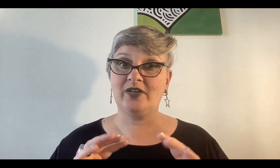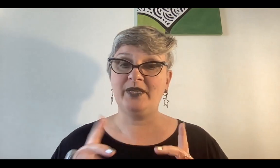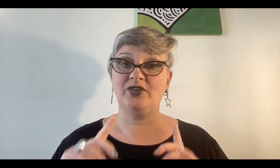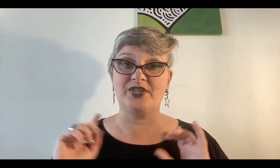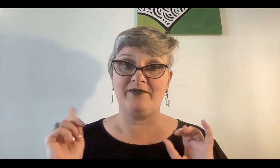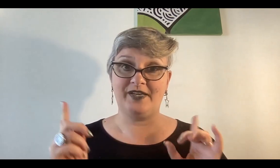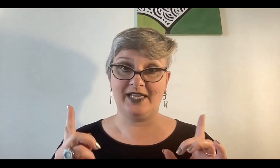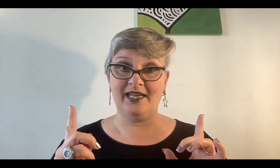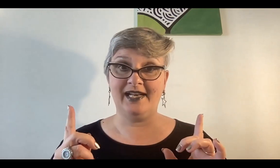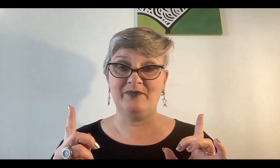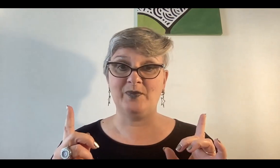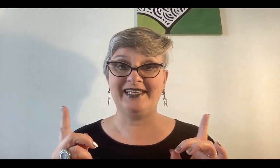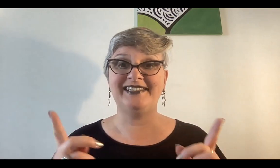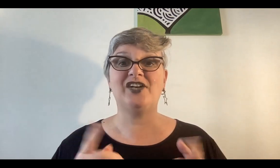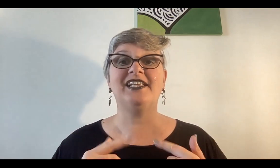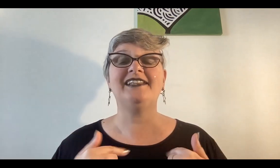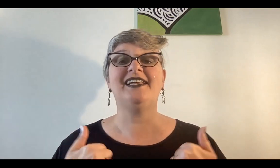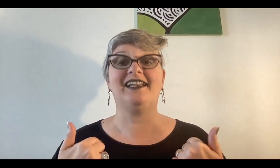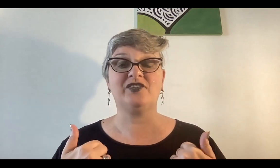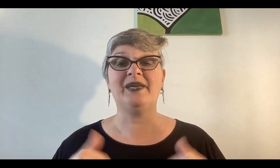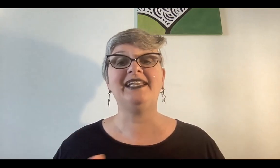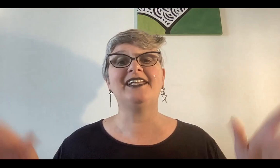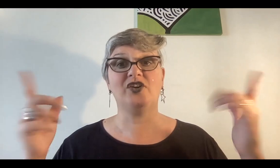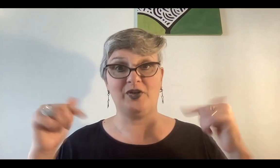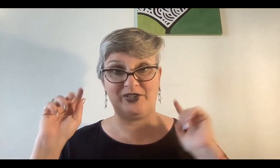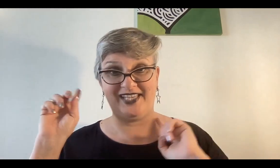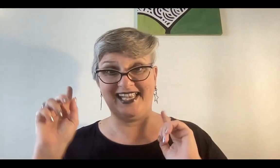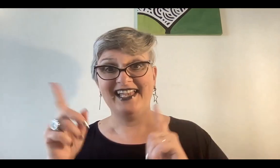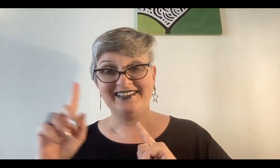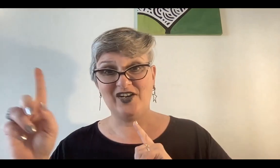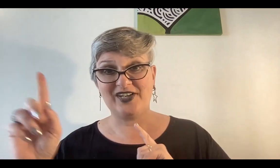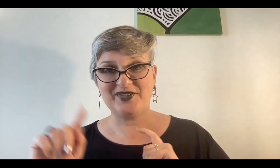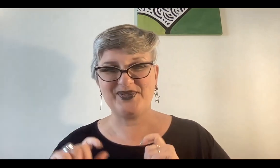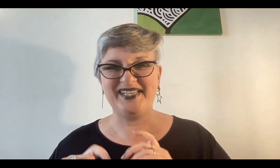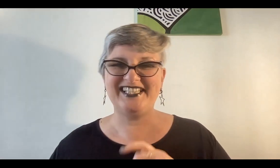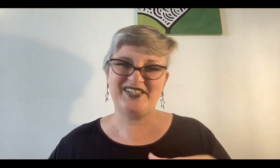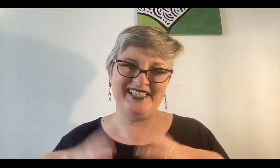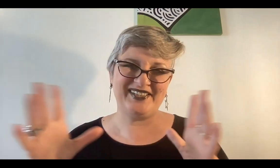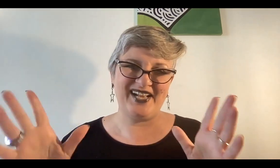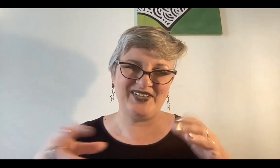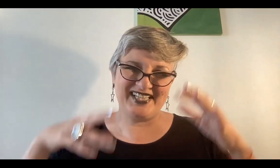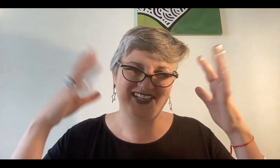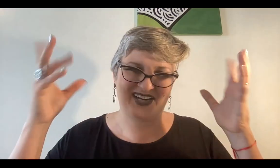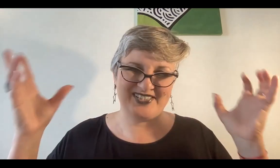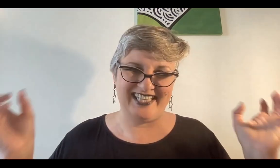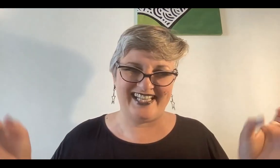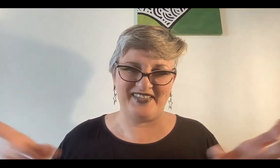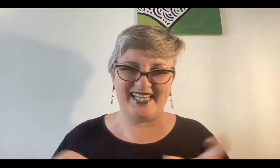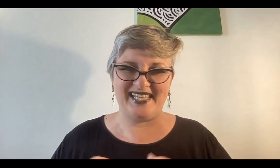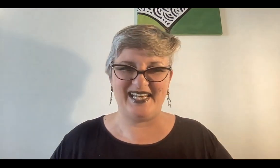estrepitosa genera el campo magnético de la tierra electromagnético que nos protege de los rayos UV del sol entre otras cosas y otras cositas que vienen ahí